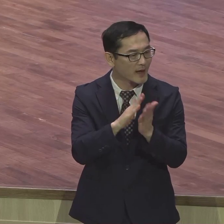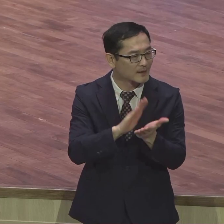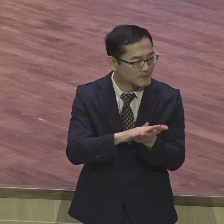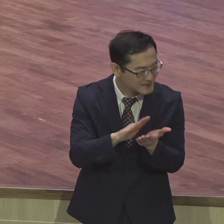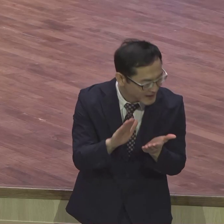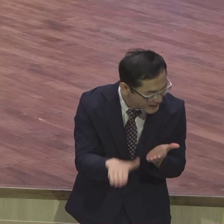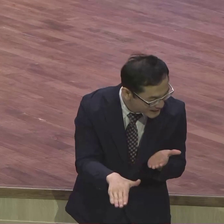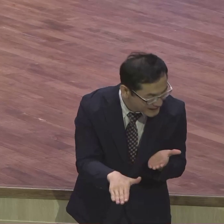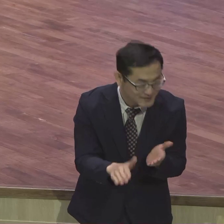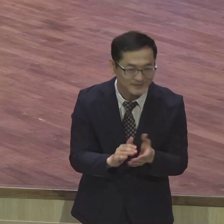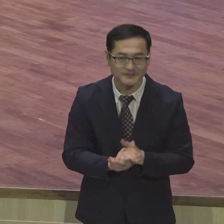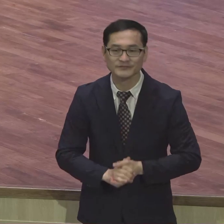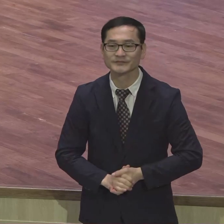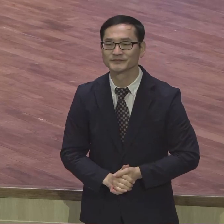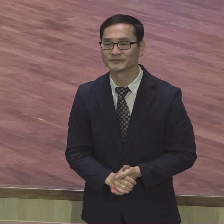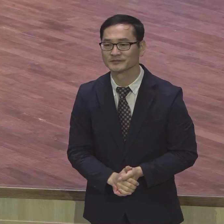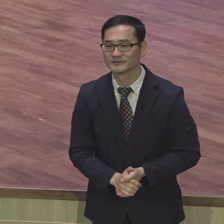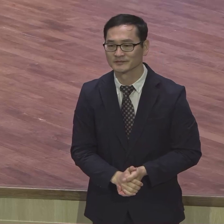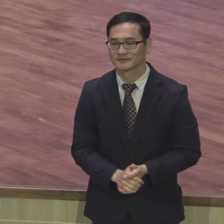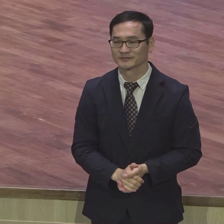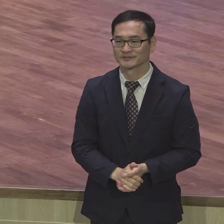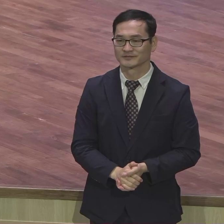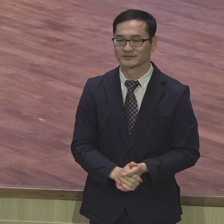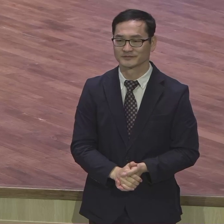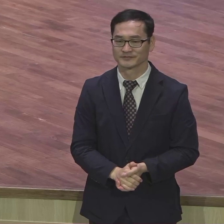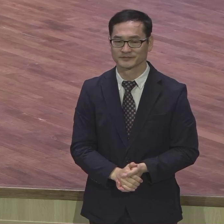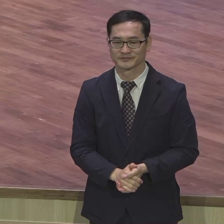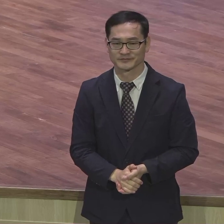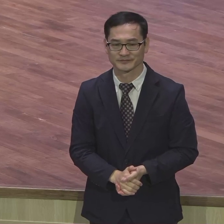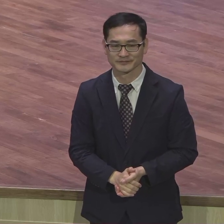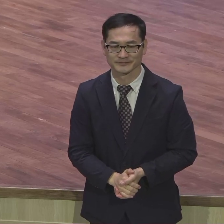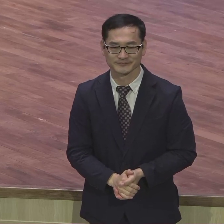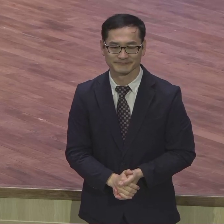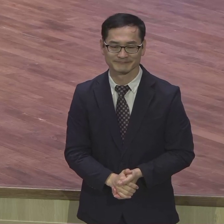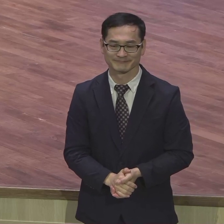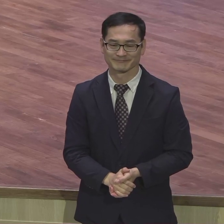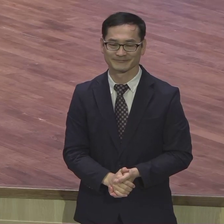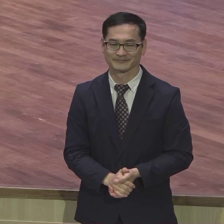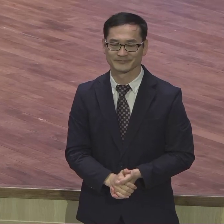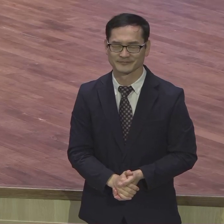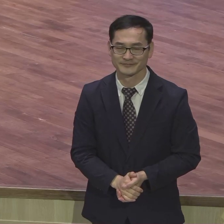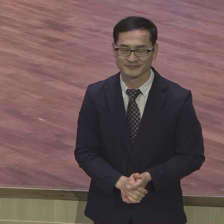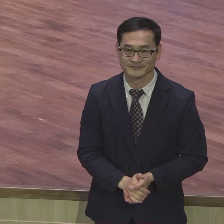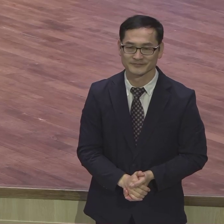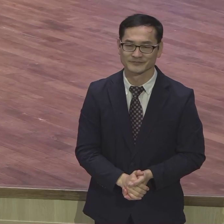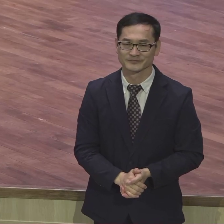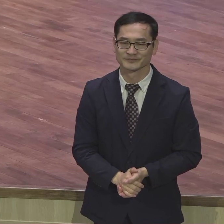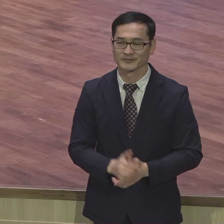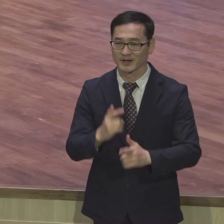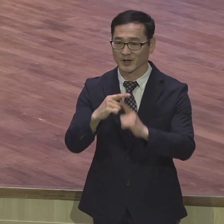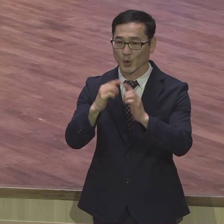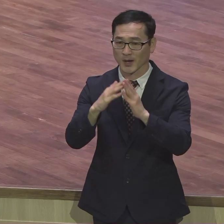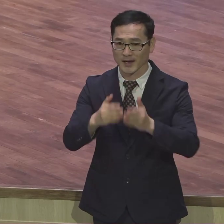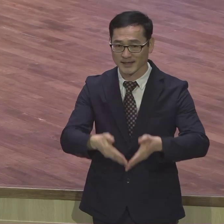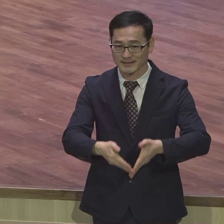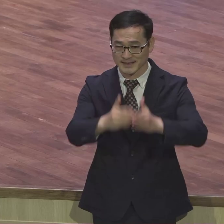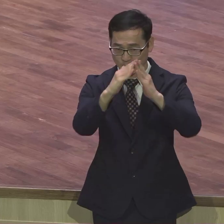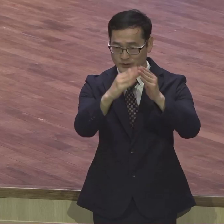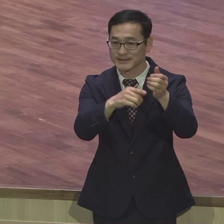예원교회는 주님의 교회입니다. 이것을 말씀 가지고 교회를 세우신 이유라는 제목으로 말씀을